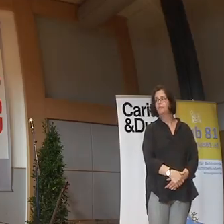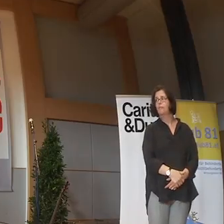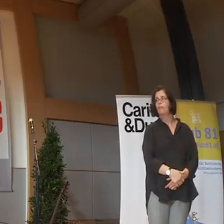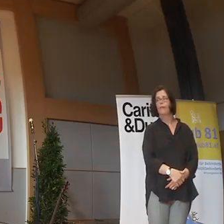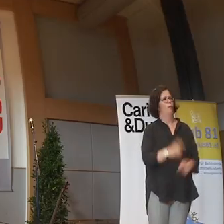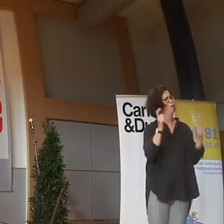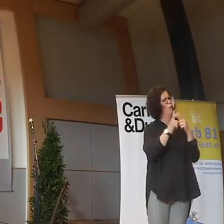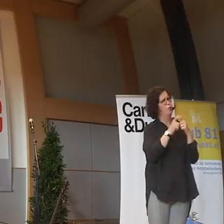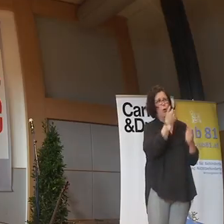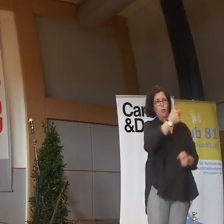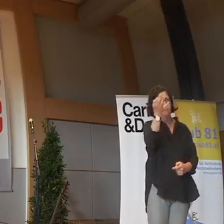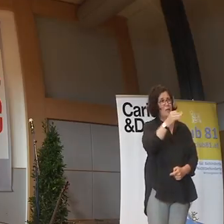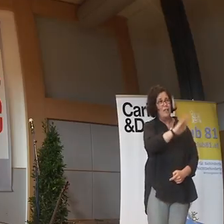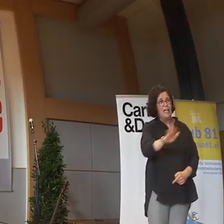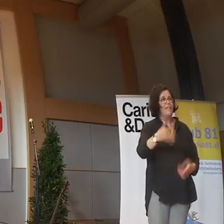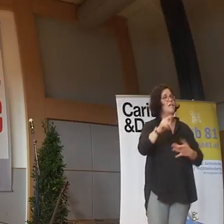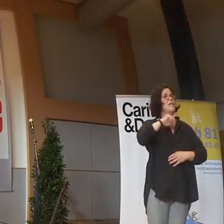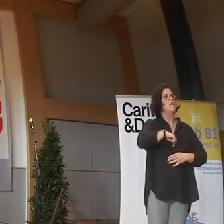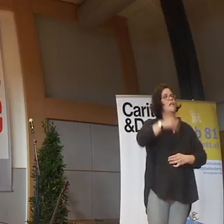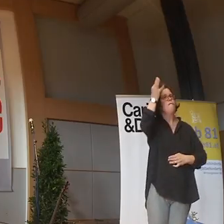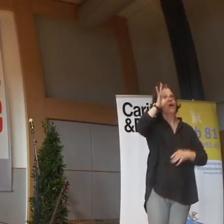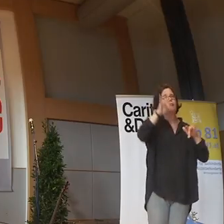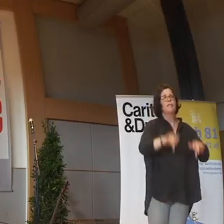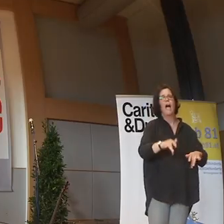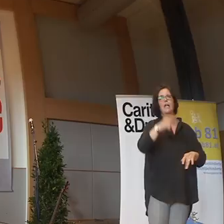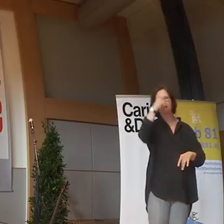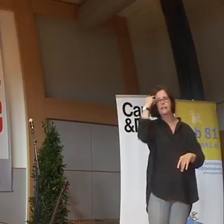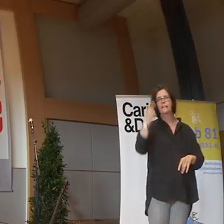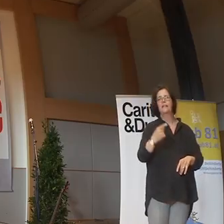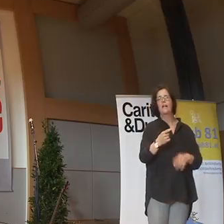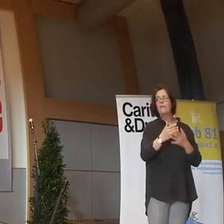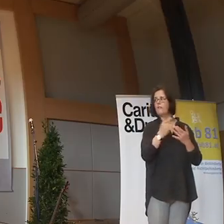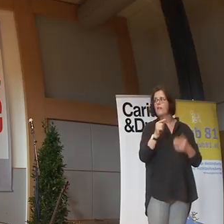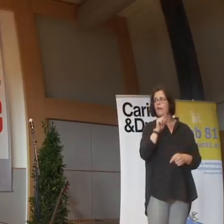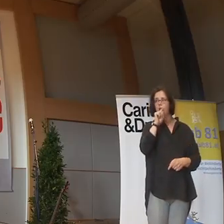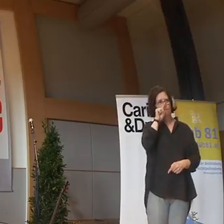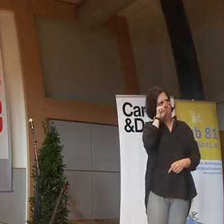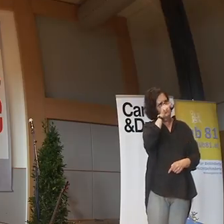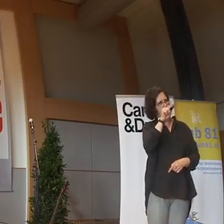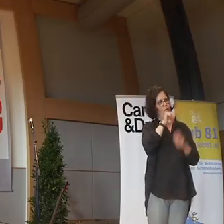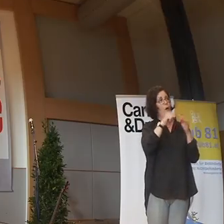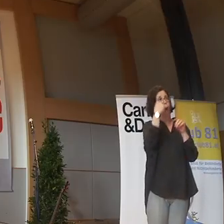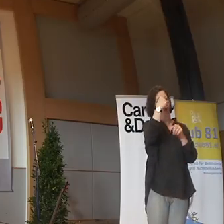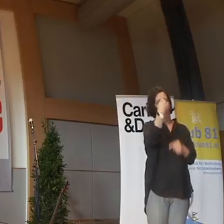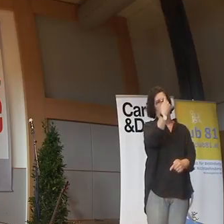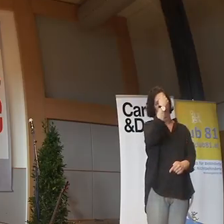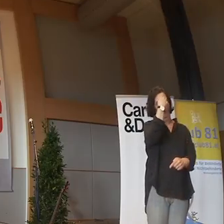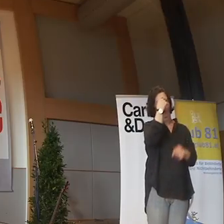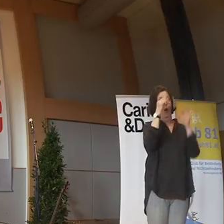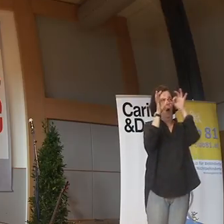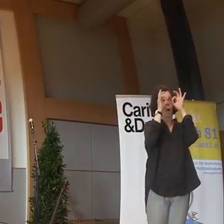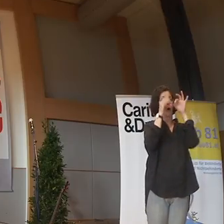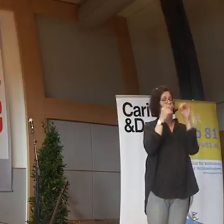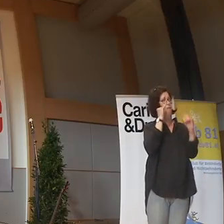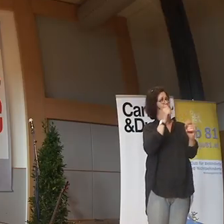Funktioniert wie folgt. Kinder haben diese innerliche Fähigkeit mit diesem Finger exakt zwischen die Augen zu treffen. Egal